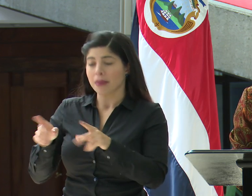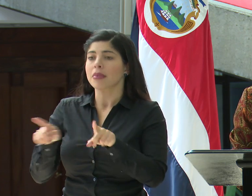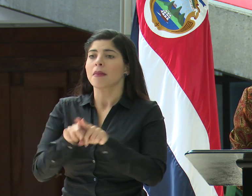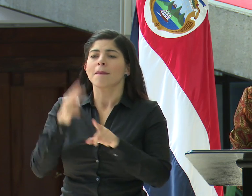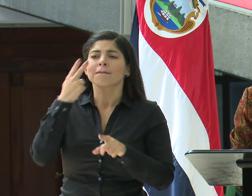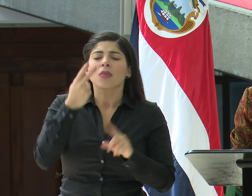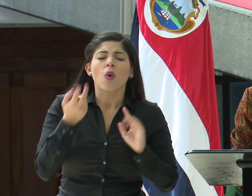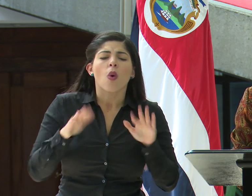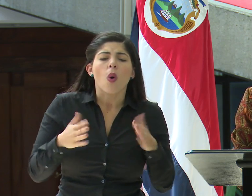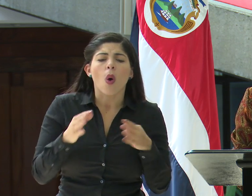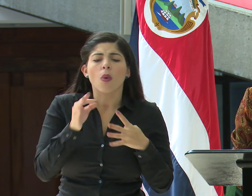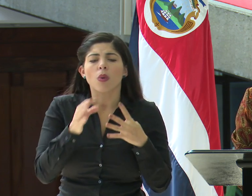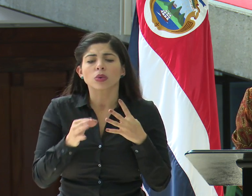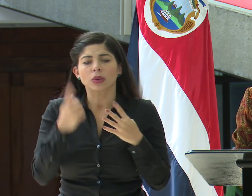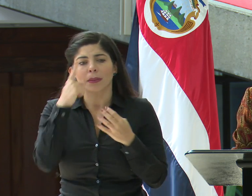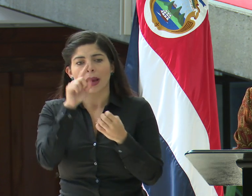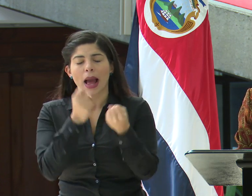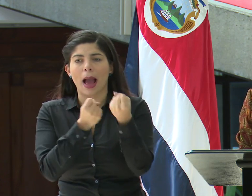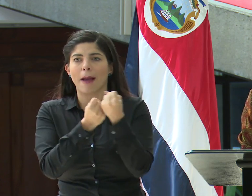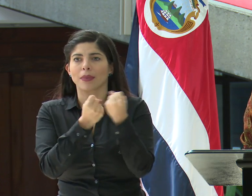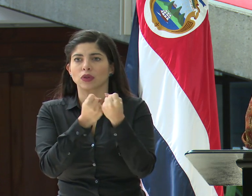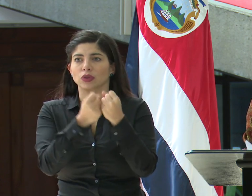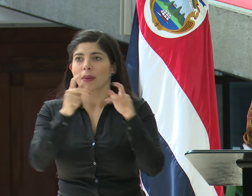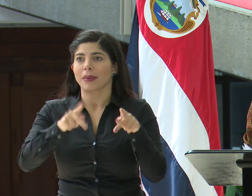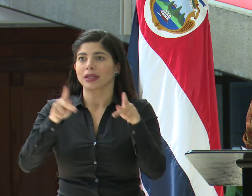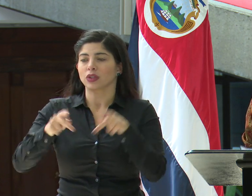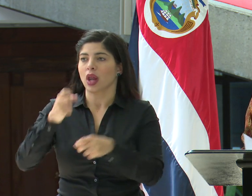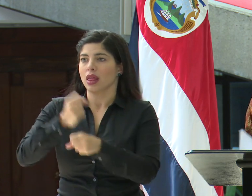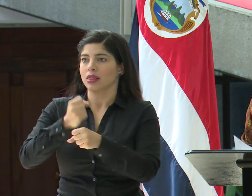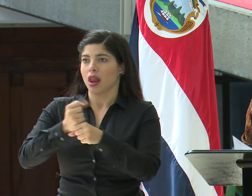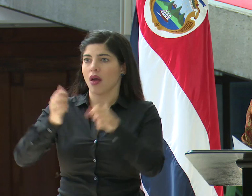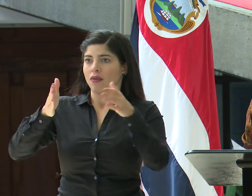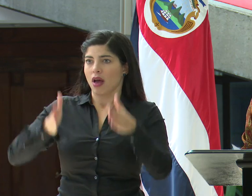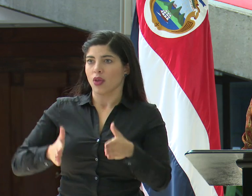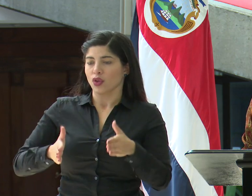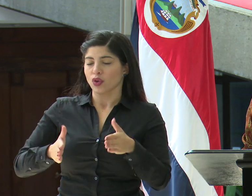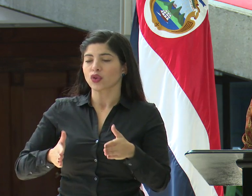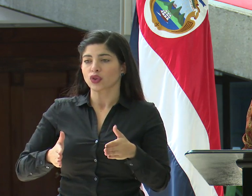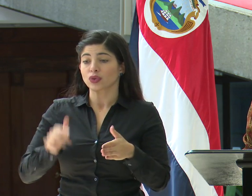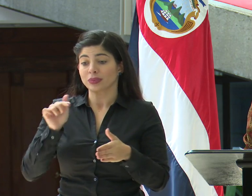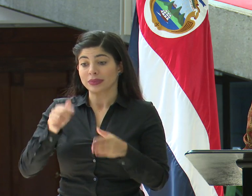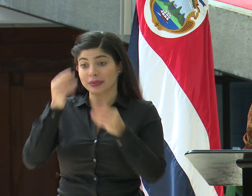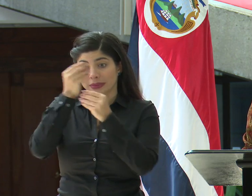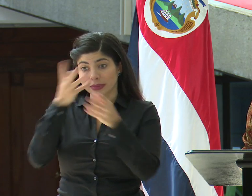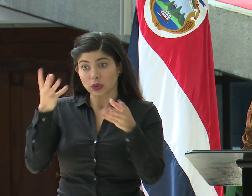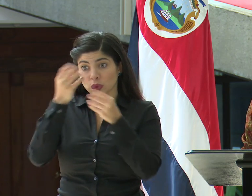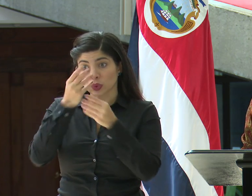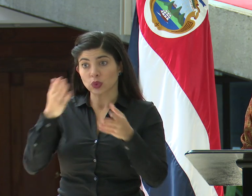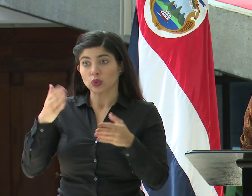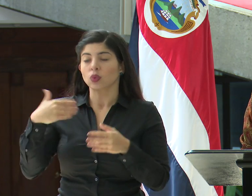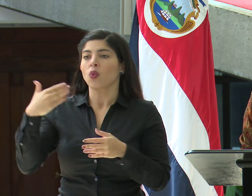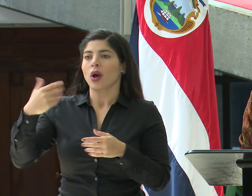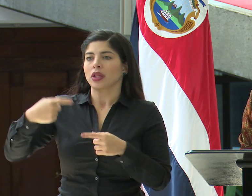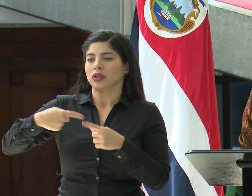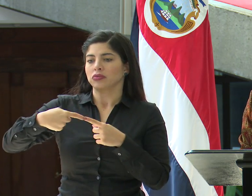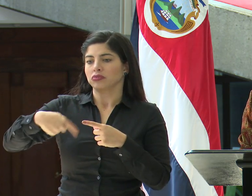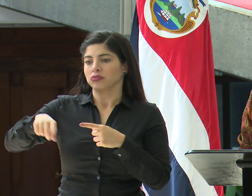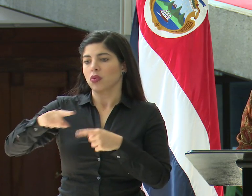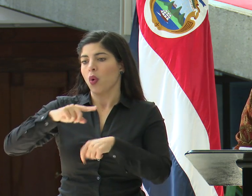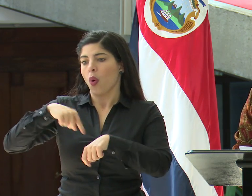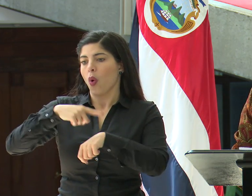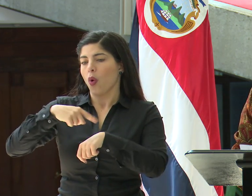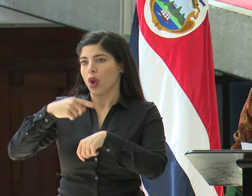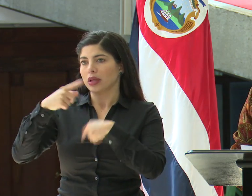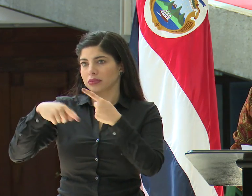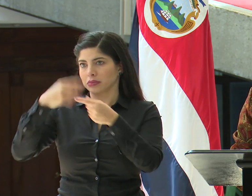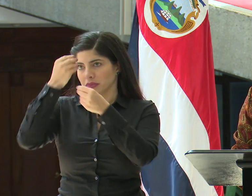posibilidades de apoyo para las personas trabajadoras y esos anuncios se harían en las próximas horas.